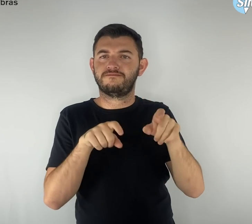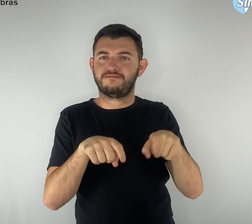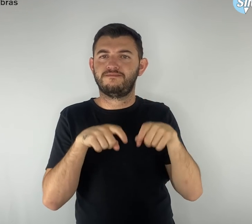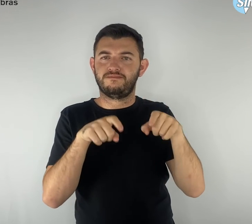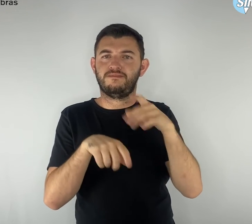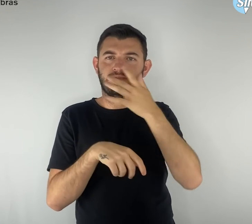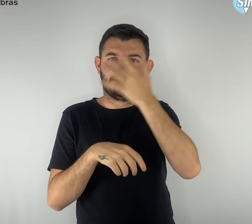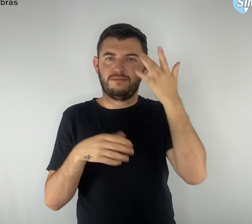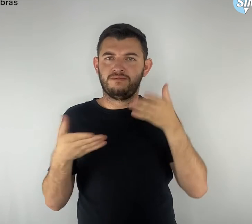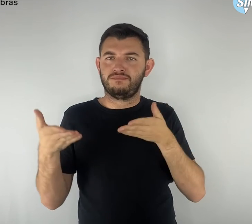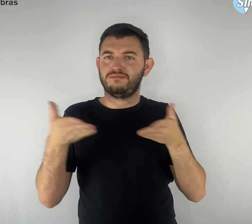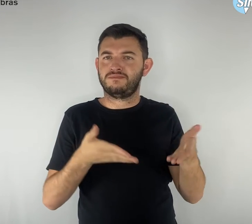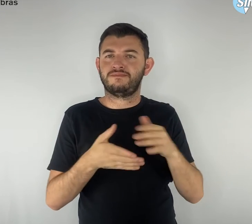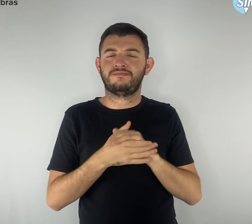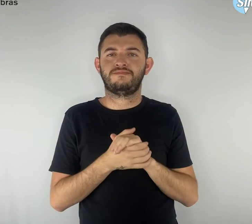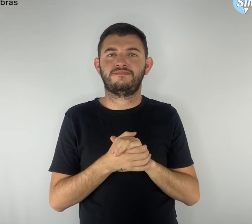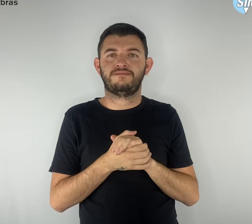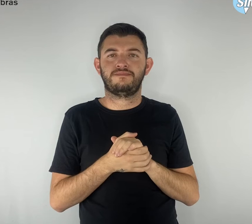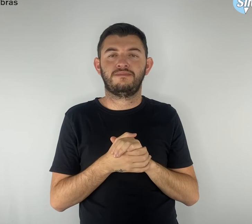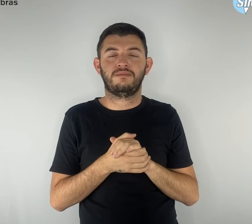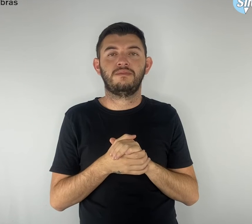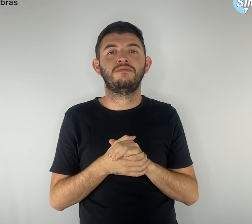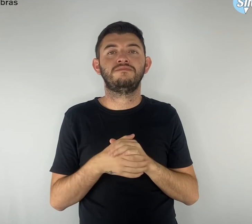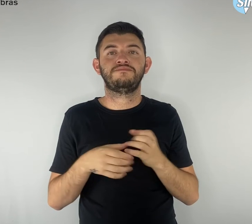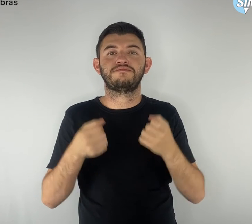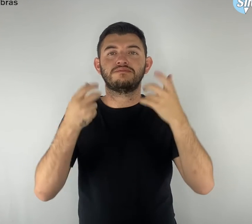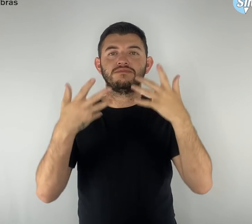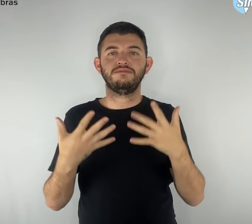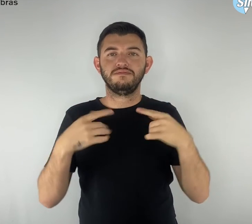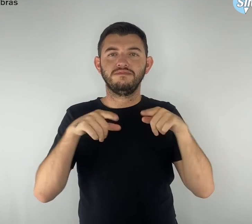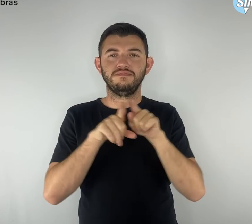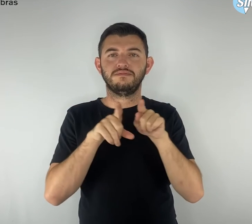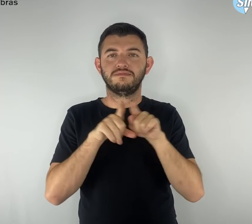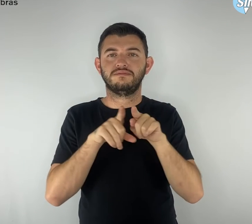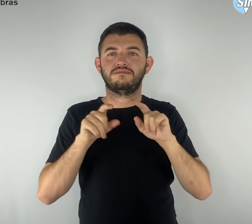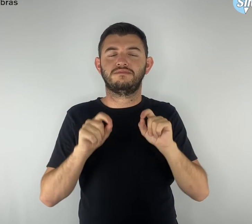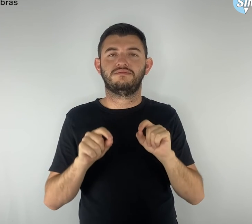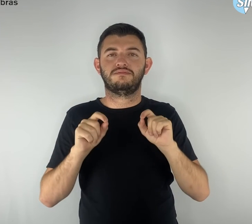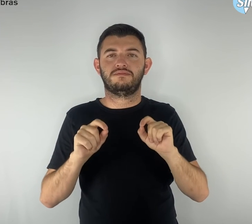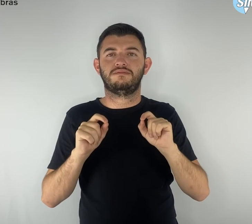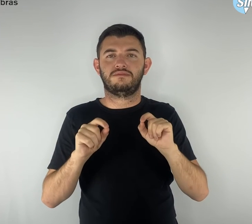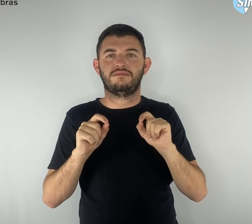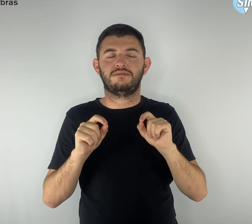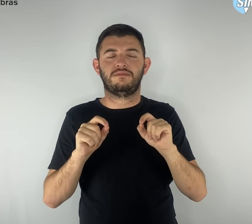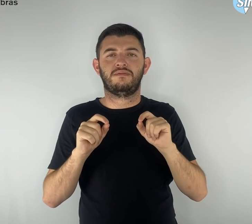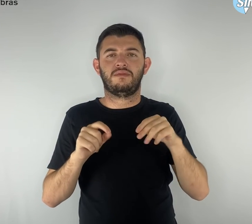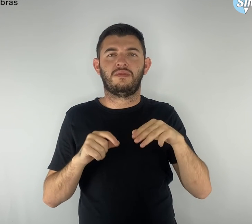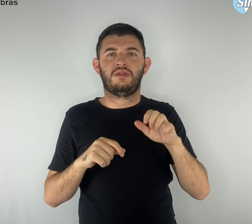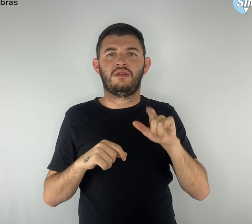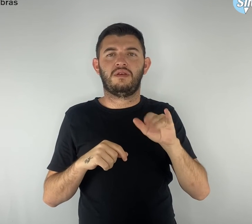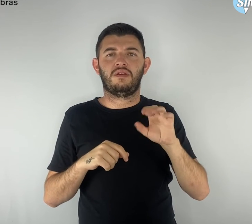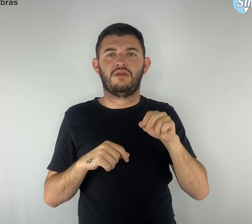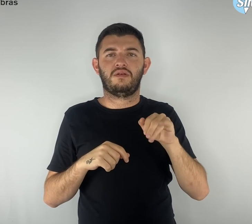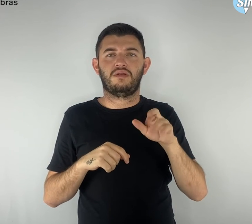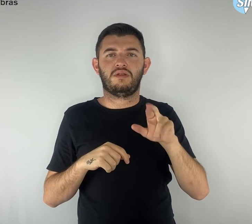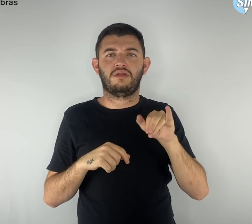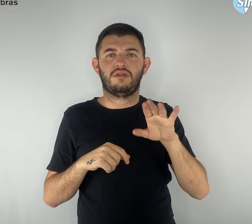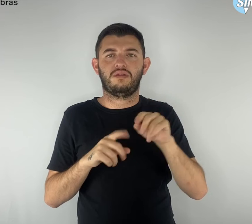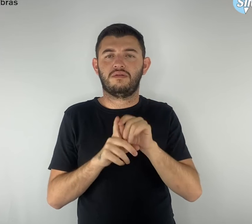Também abordamos sobre a instalação de um meliponário, que é a criação de abelhas